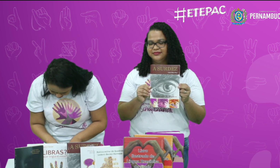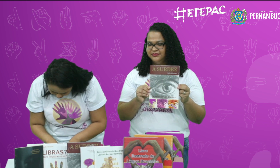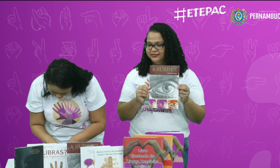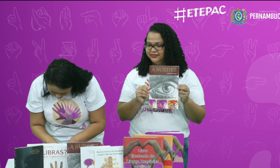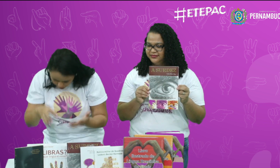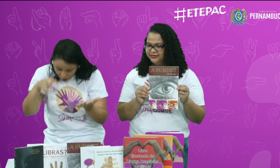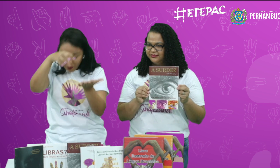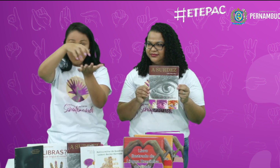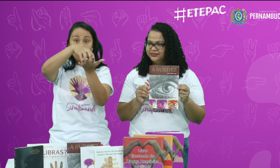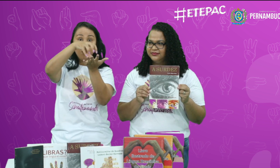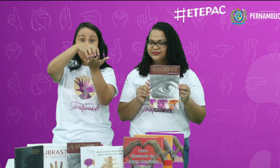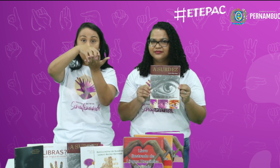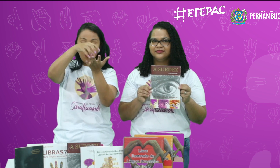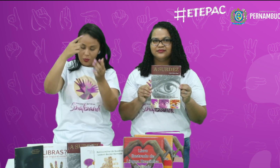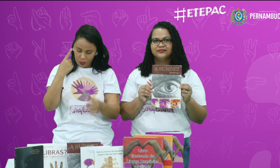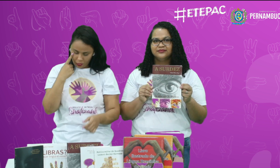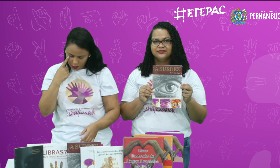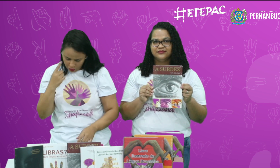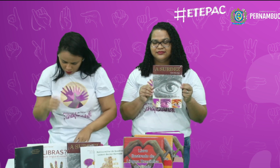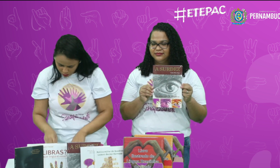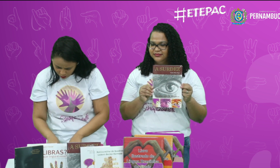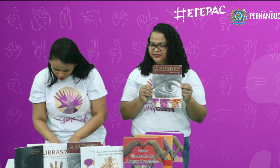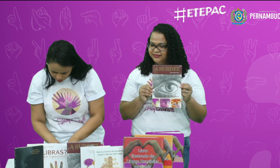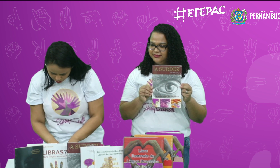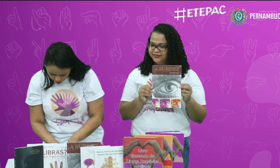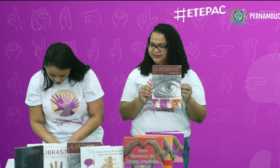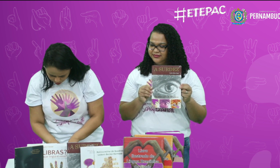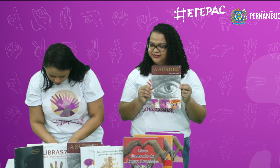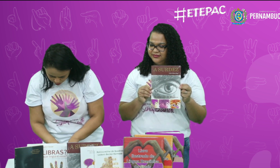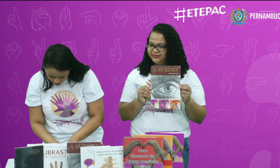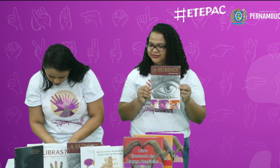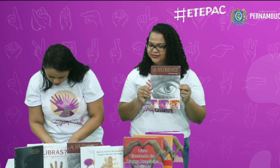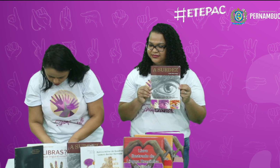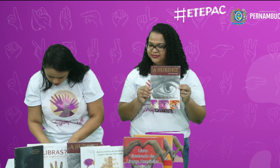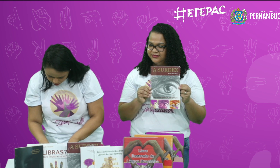O polo. Vamos ver o polo.